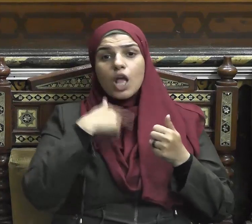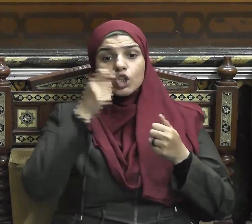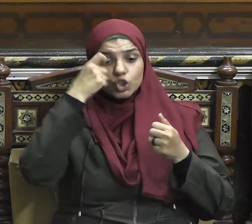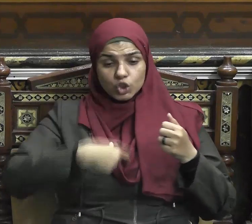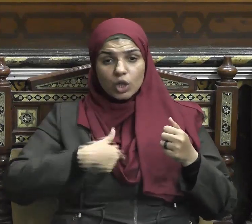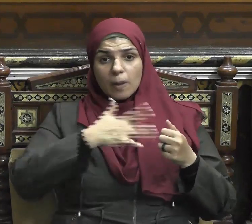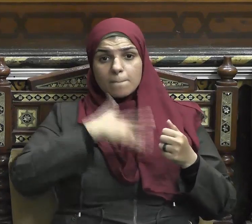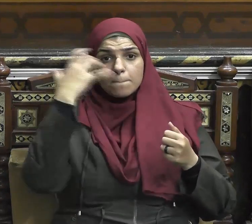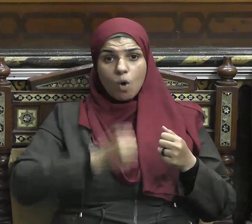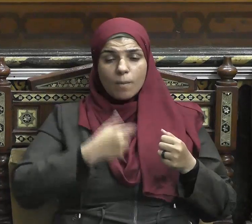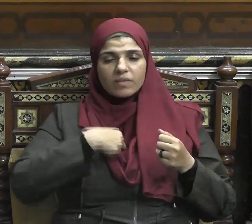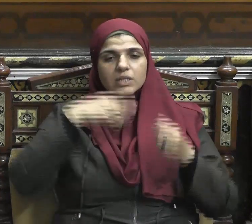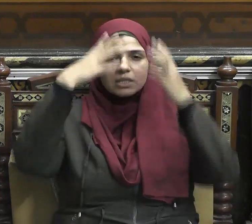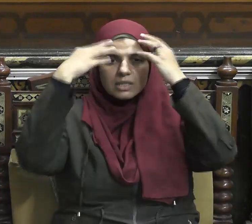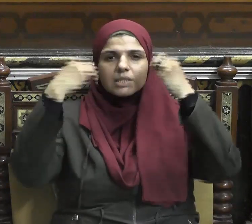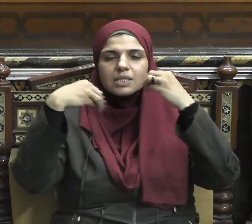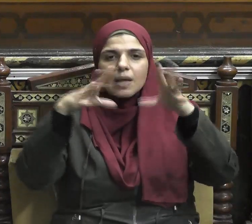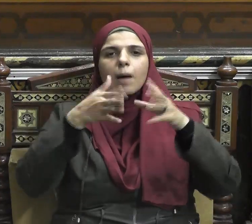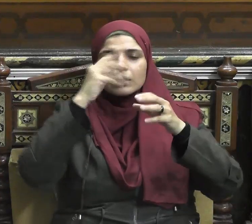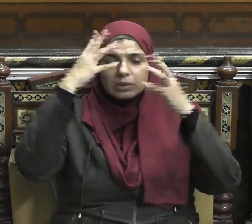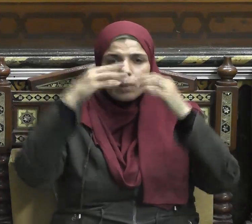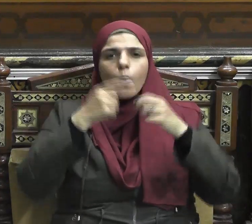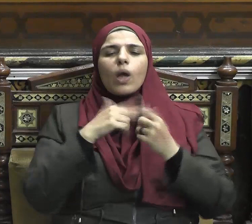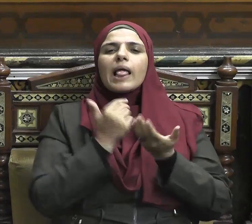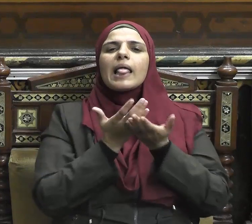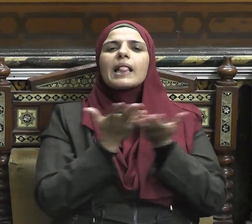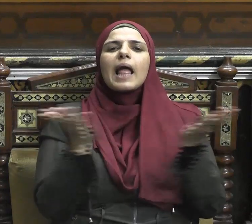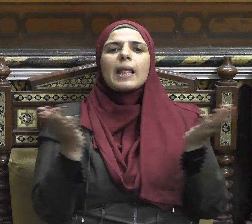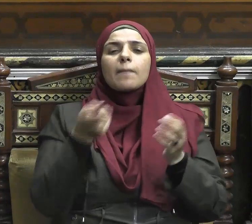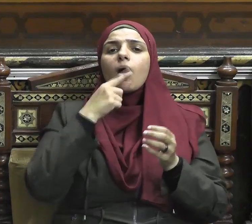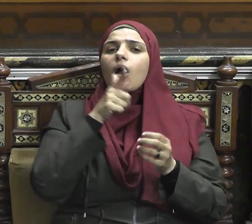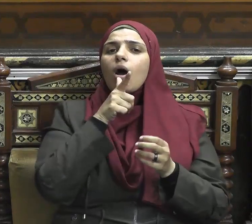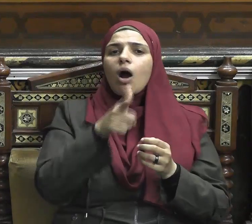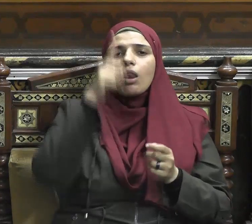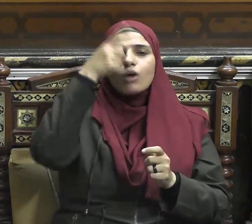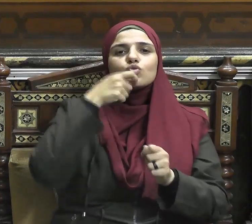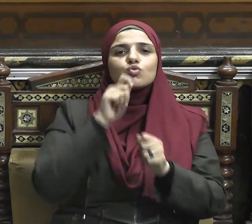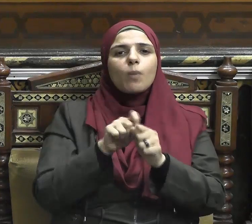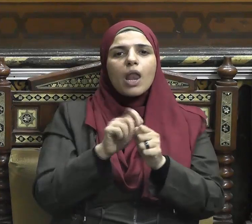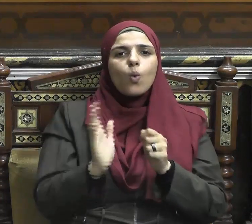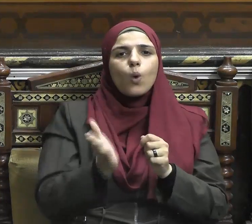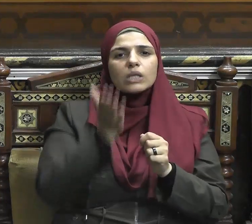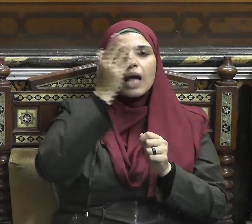يعرف أنانية ولا سلبية فديننا دين العطاء